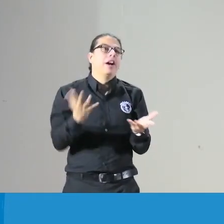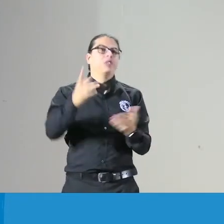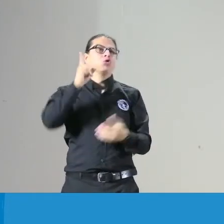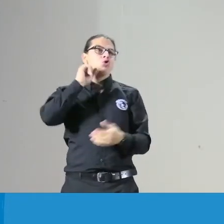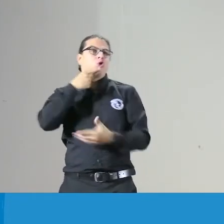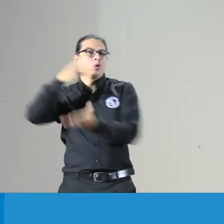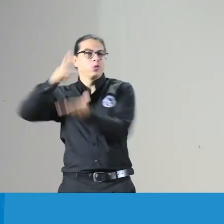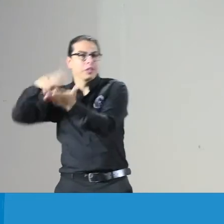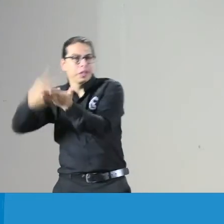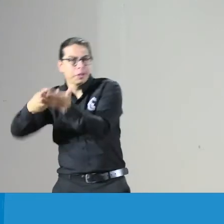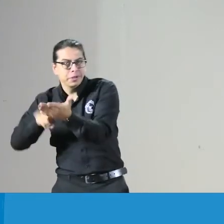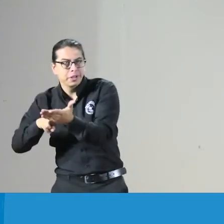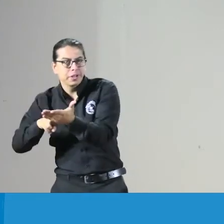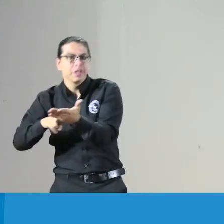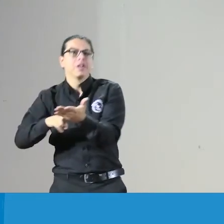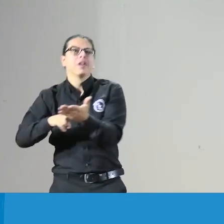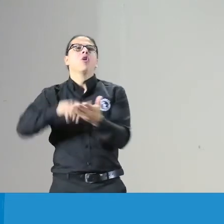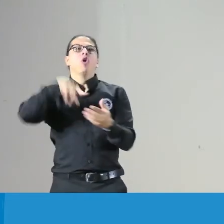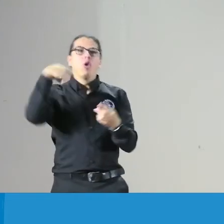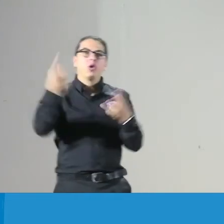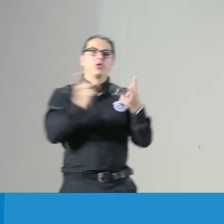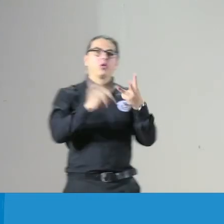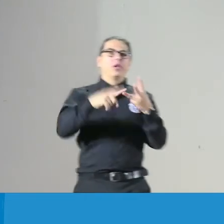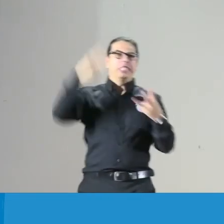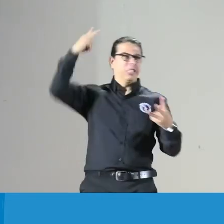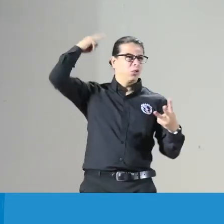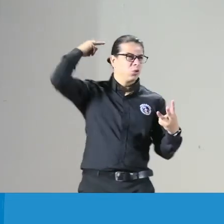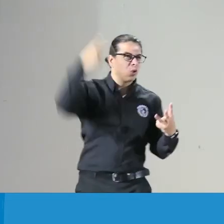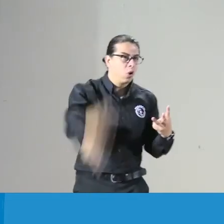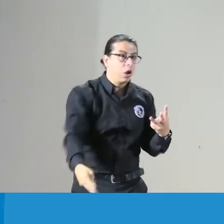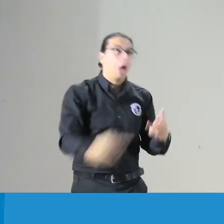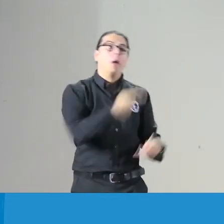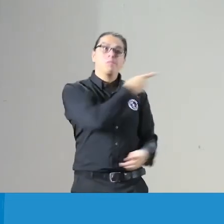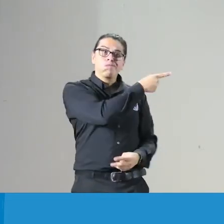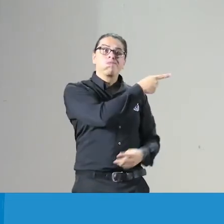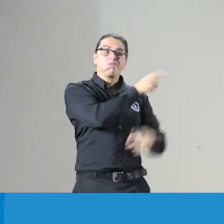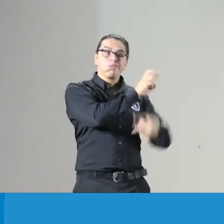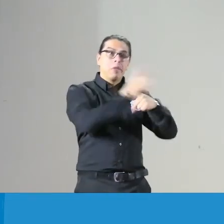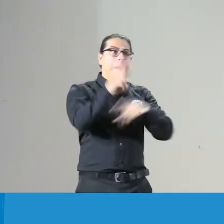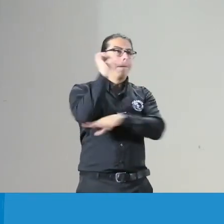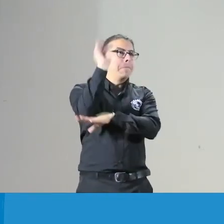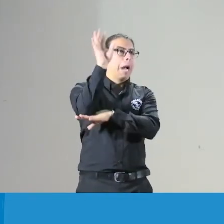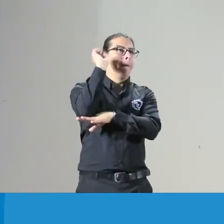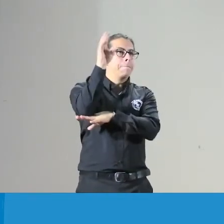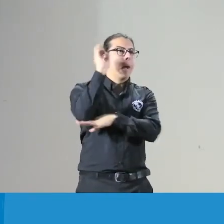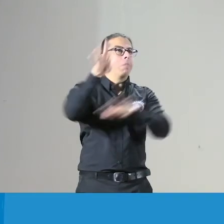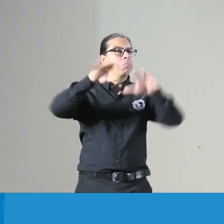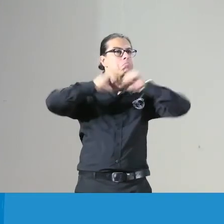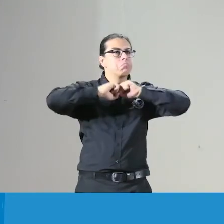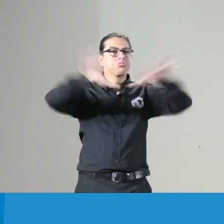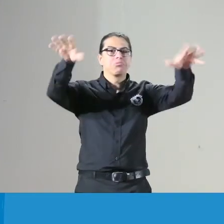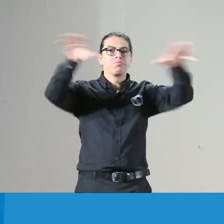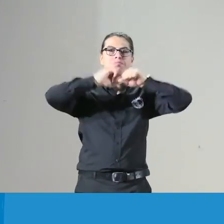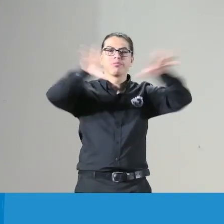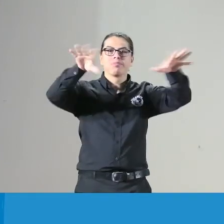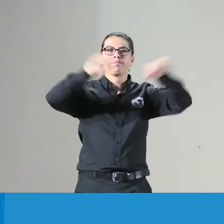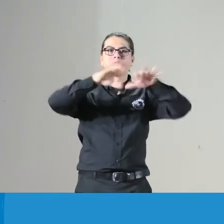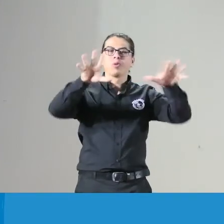temáticas sobre el intercrito sordo, la historia, contemos nuestra historia, ahí están los webinars